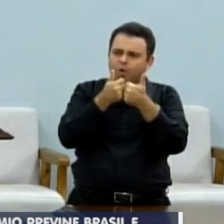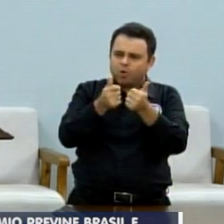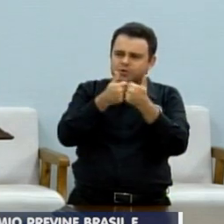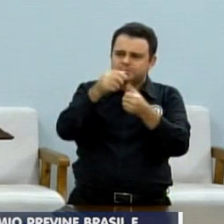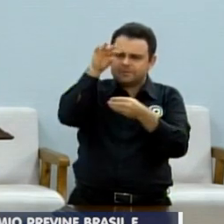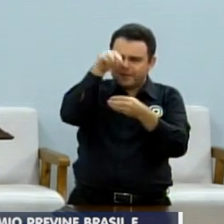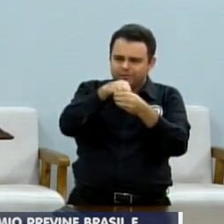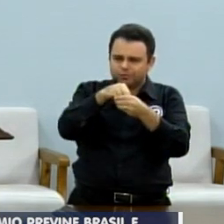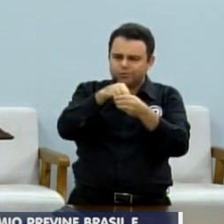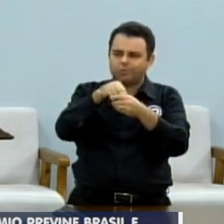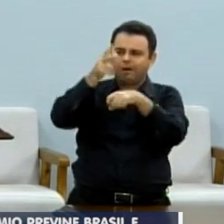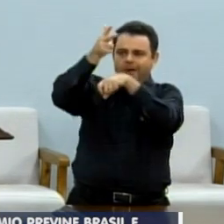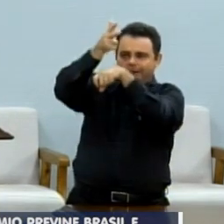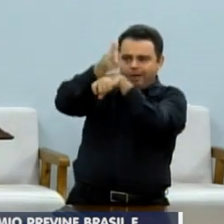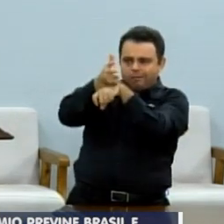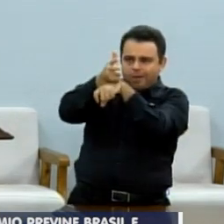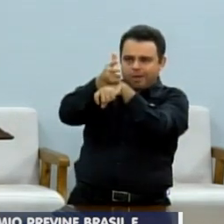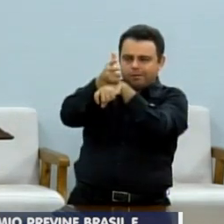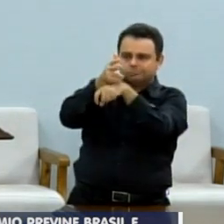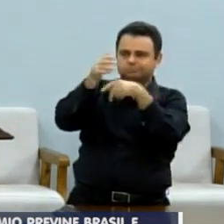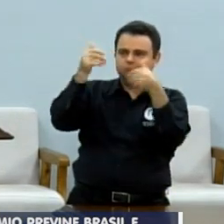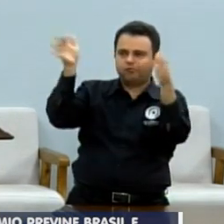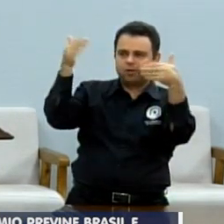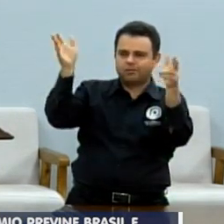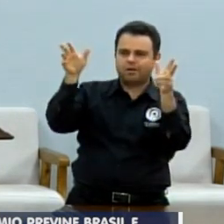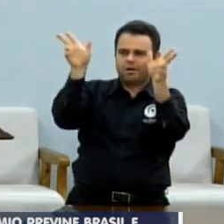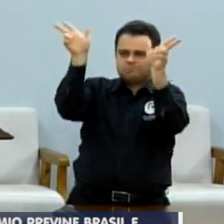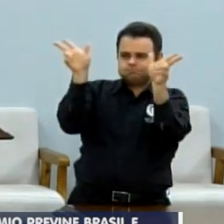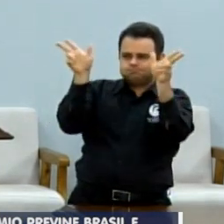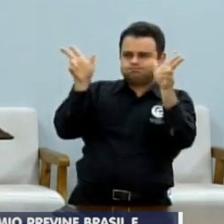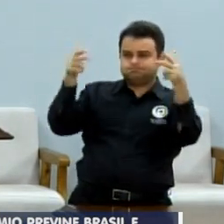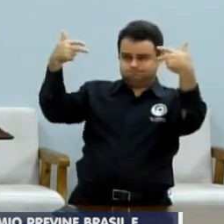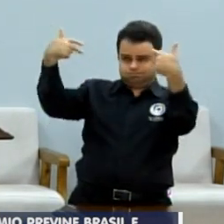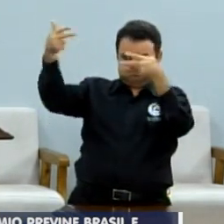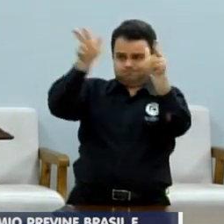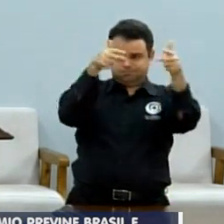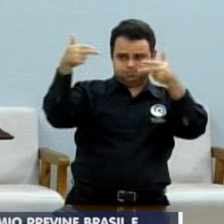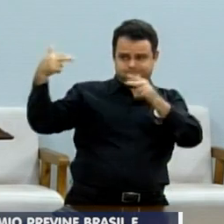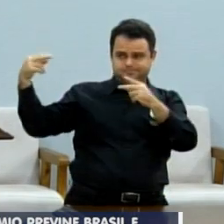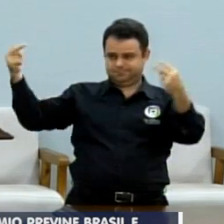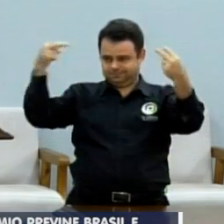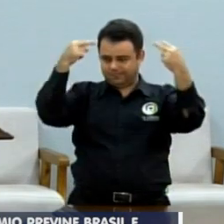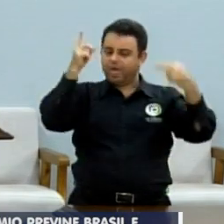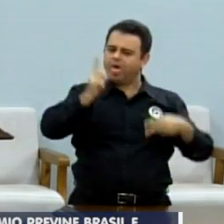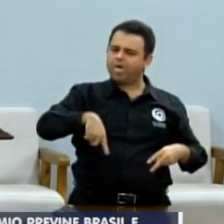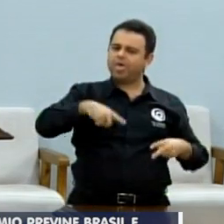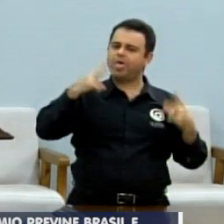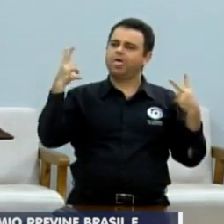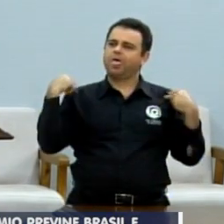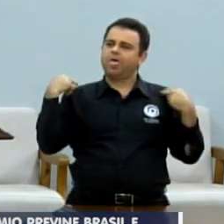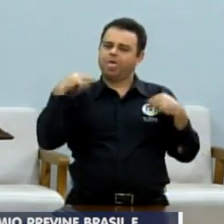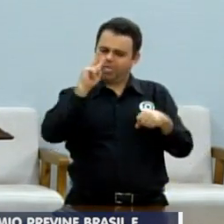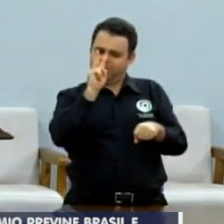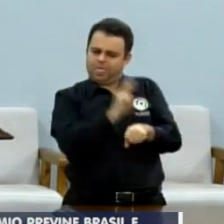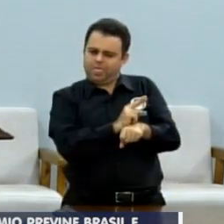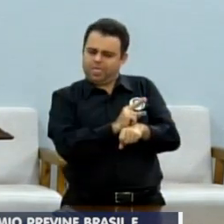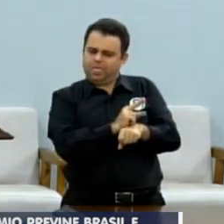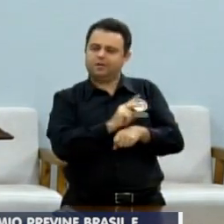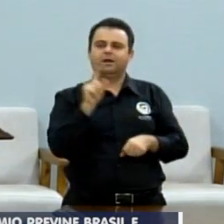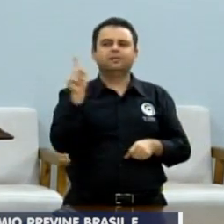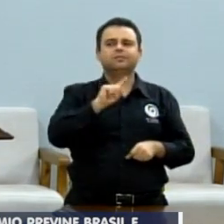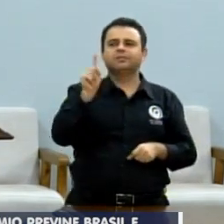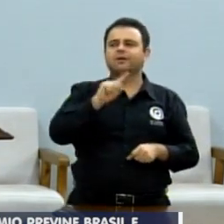dos ônibus. E aqui a gente não pode julgar. Não estamos aqui para julgar o motorista nem o pedestre. Nós estamos aqui para dar segurança